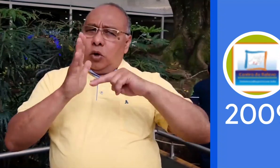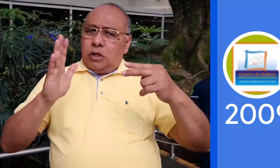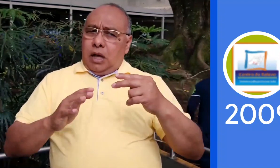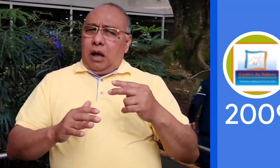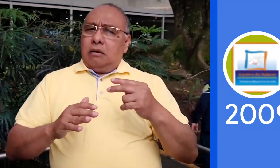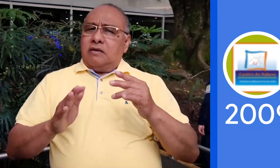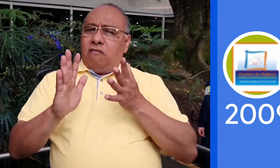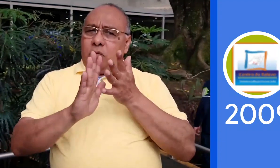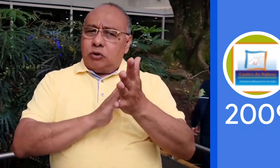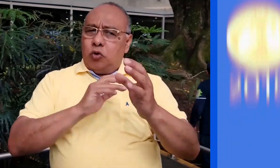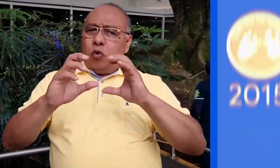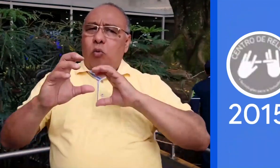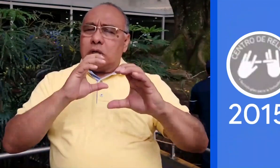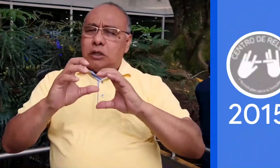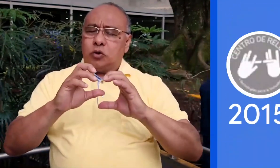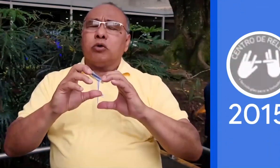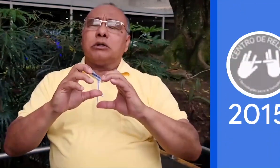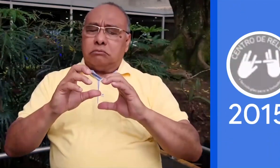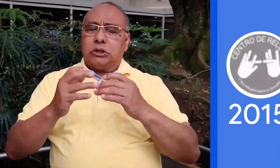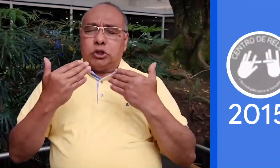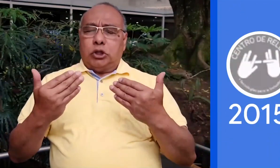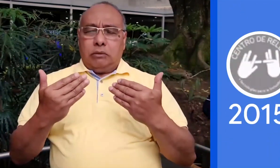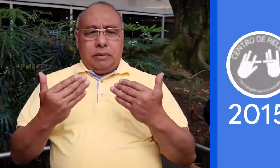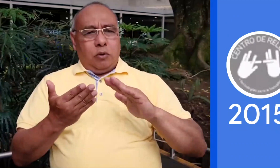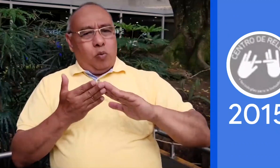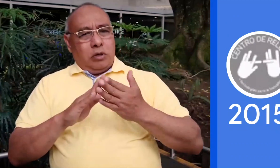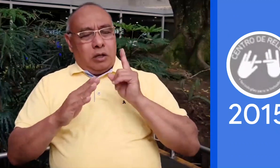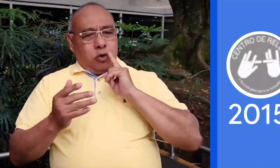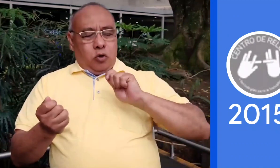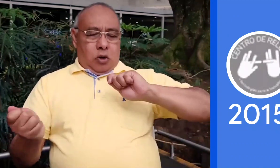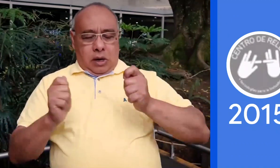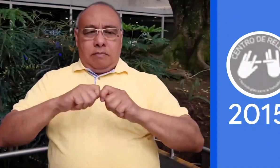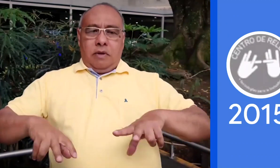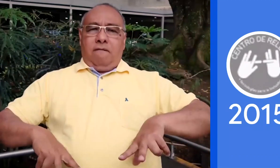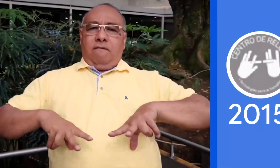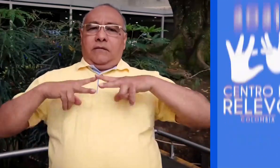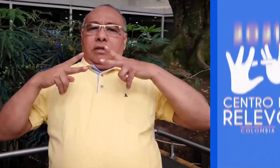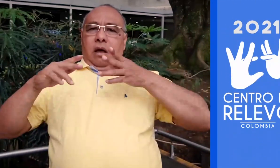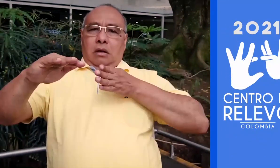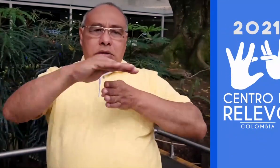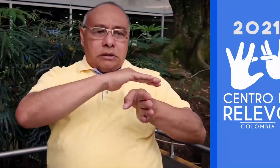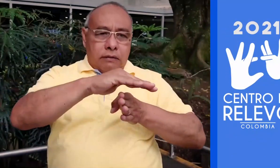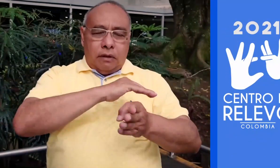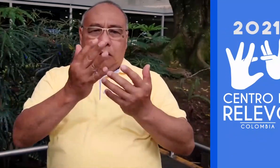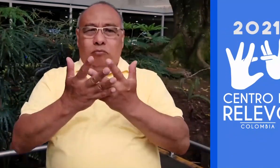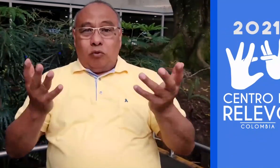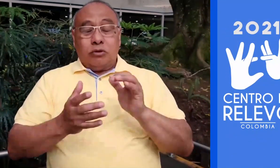Las tecnologías de la información y de la comunicación realmente benefician a la comunidad sorda porque han transformado vidas y han permitido la